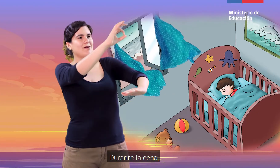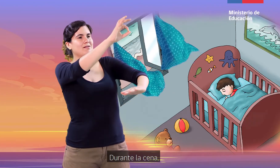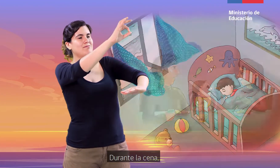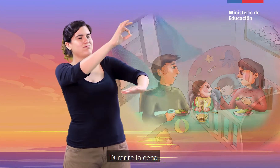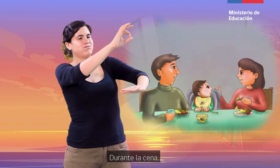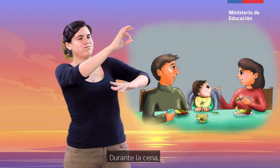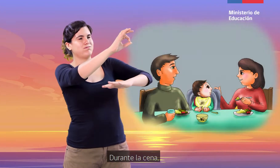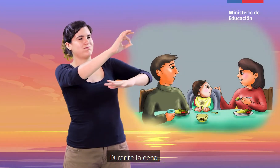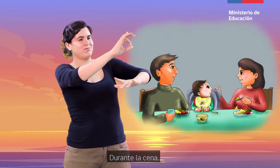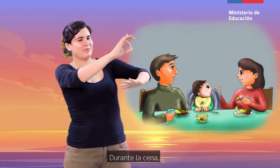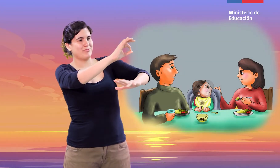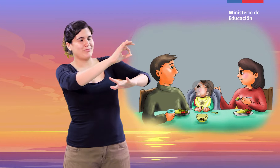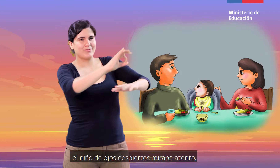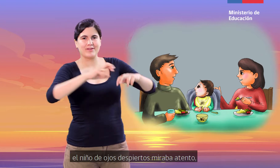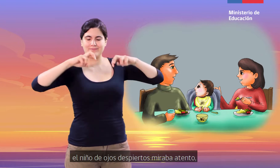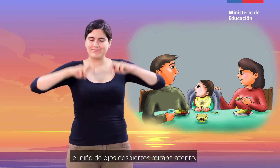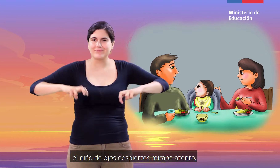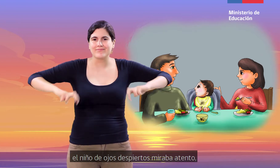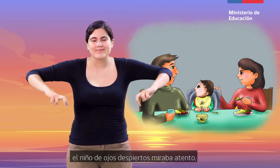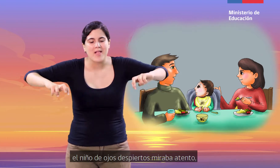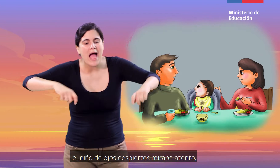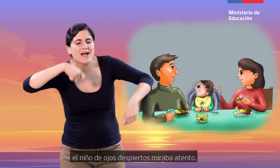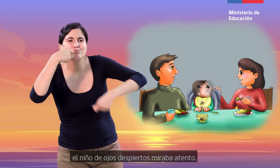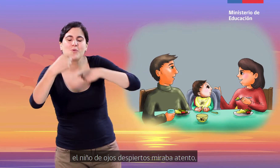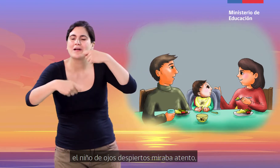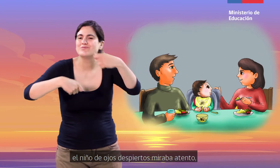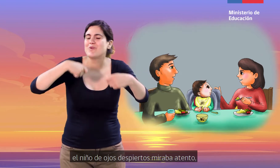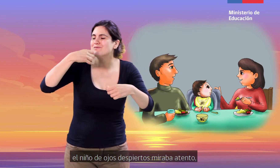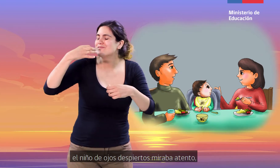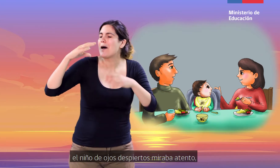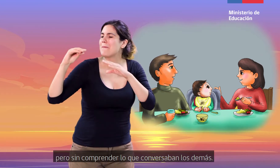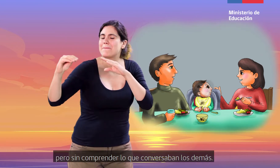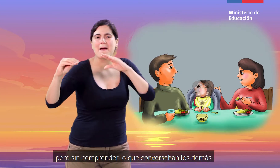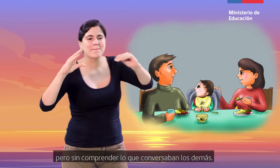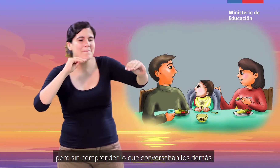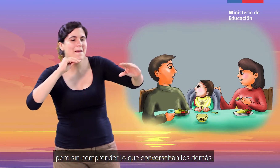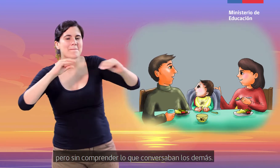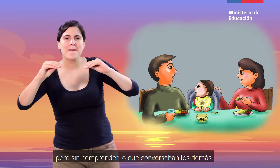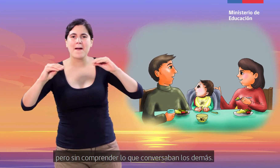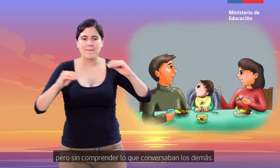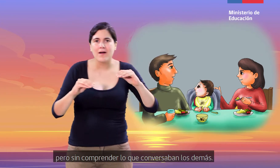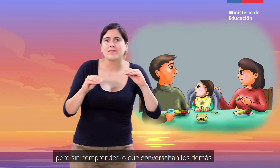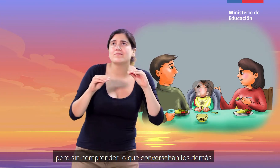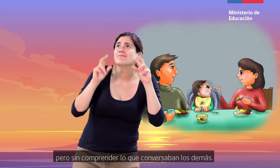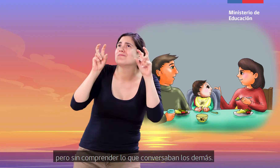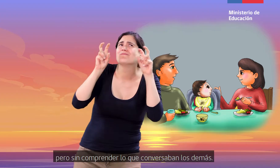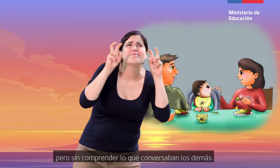Durante la cena, el niño de ojos despiertos miraba atento, pero sin comprender lo que conversaban los demás.